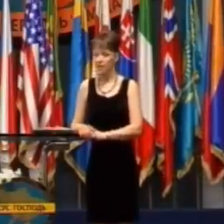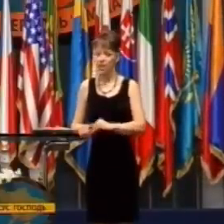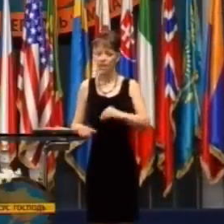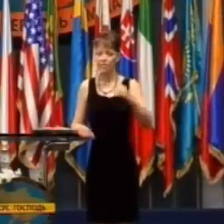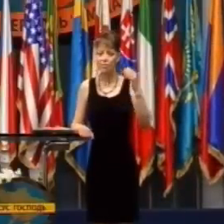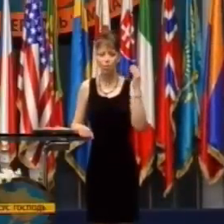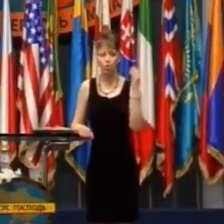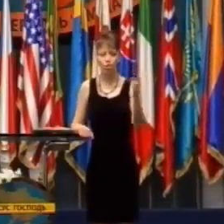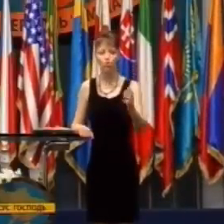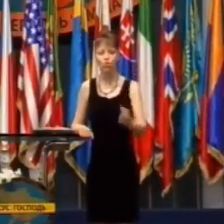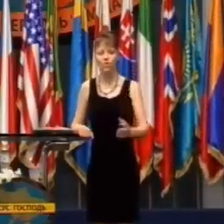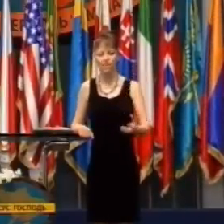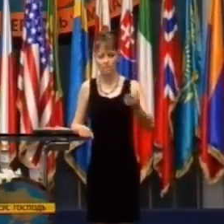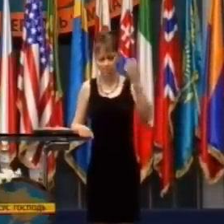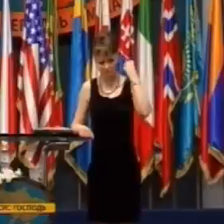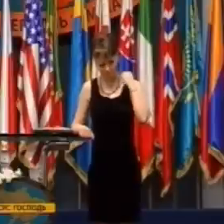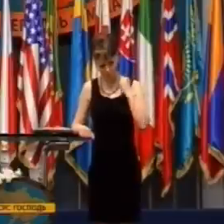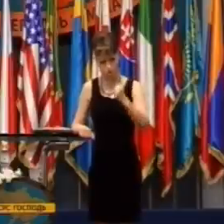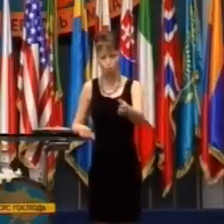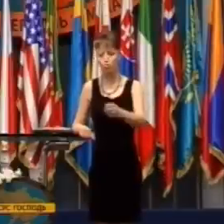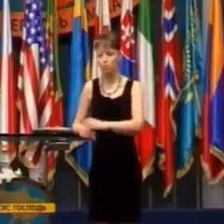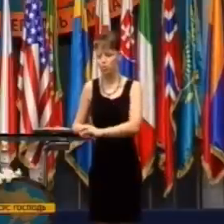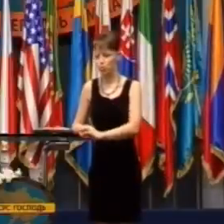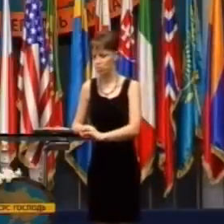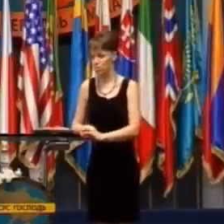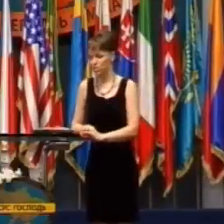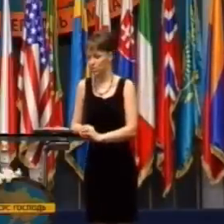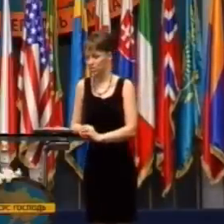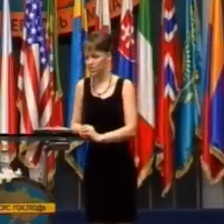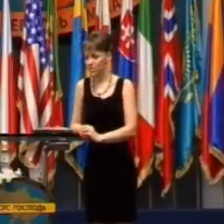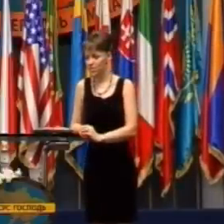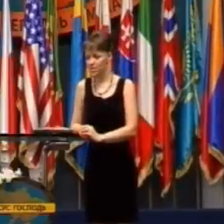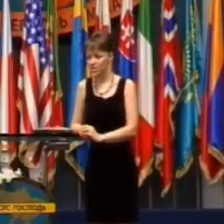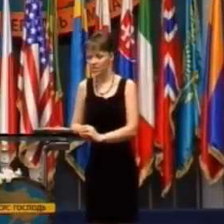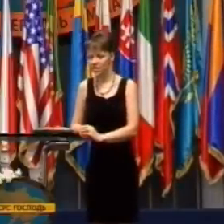Bolo to do teba vložené v okamihu, keď prišiel Ježiš.